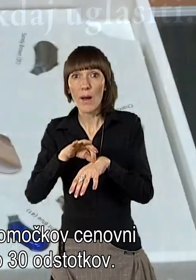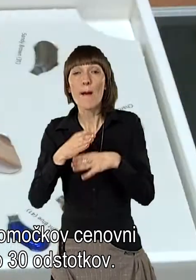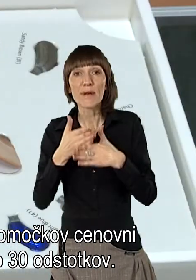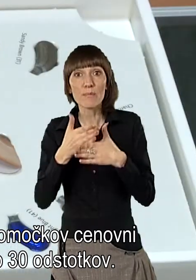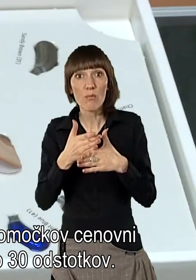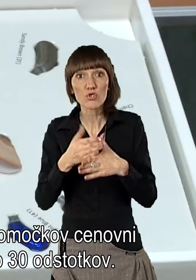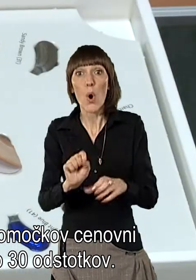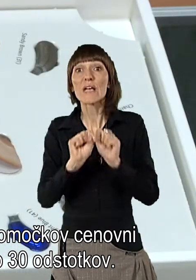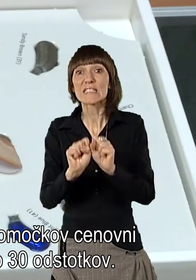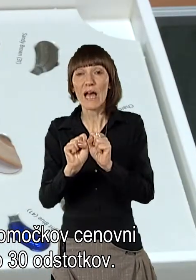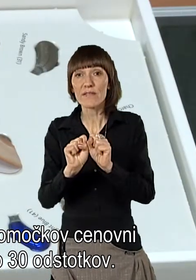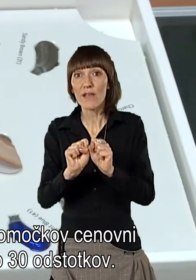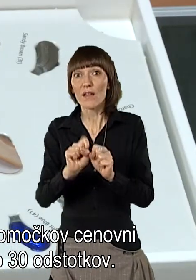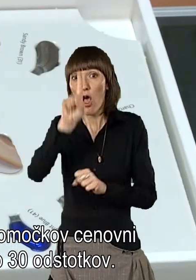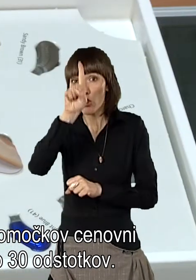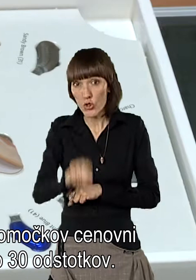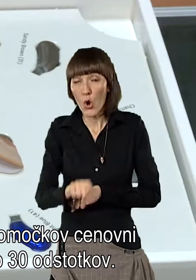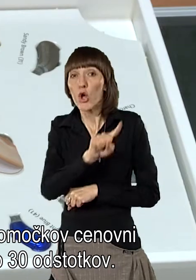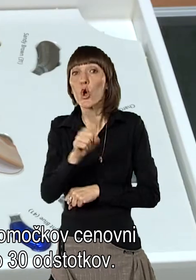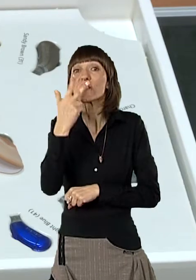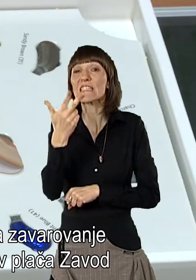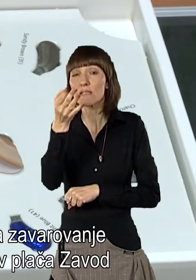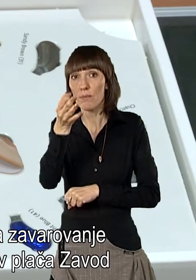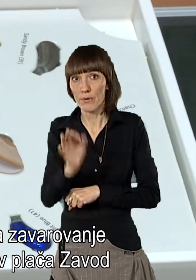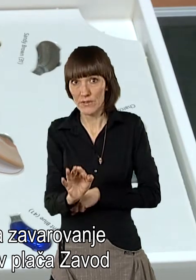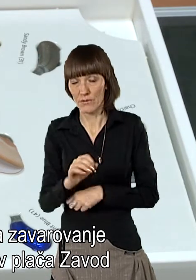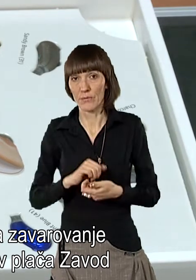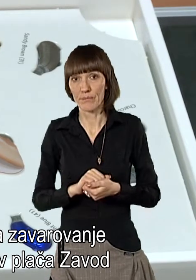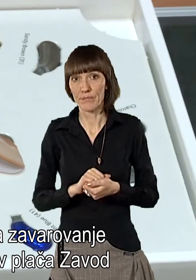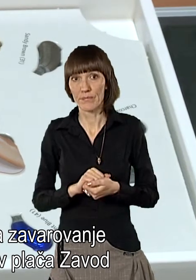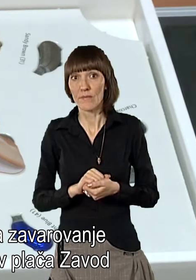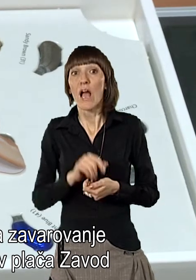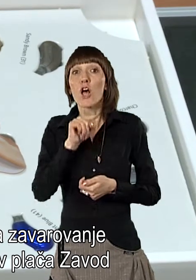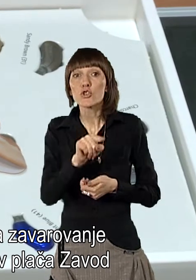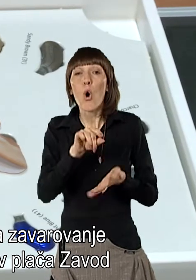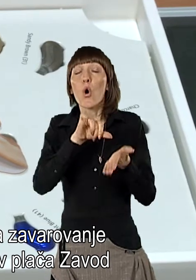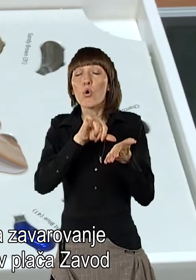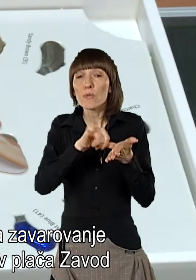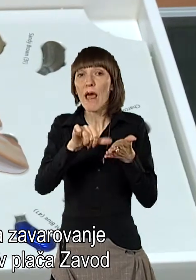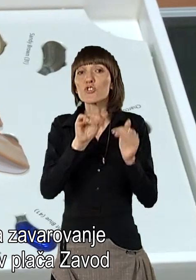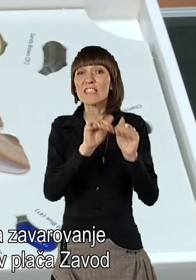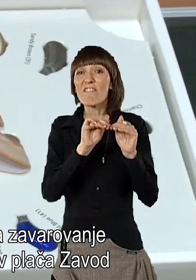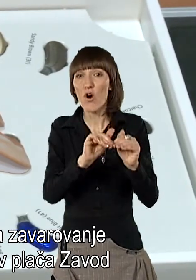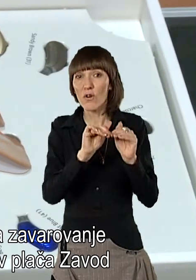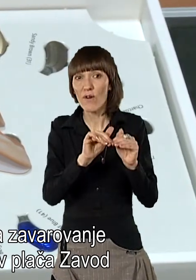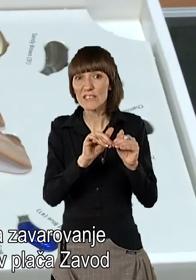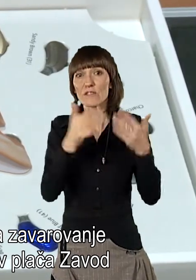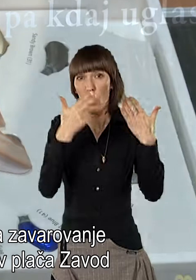znižili tudi do 30%. Znesek, ki ga plača zarobalnje, pomeni